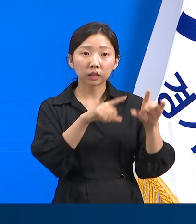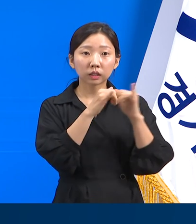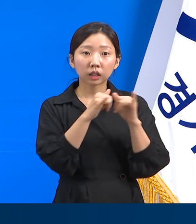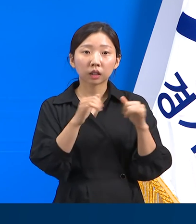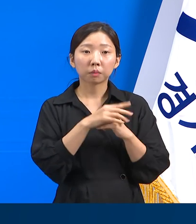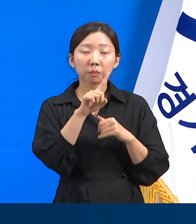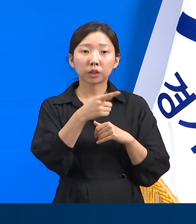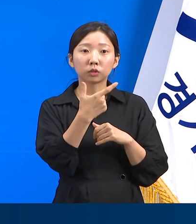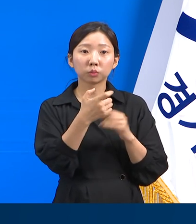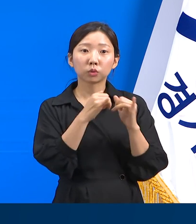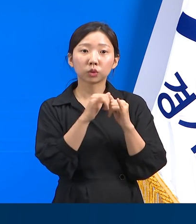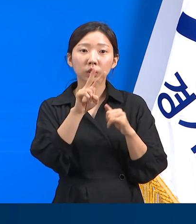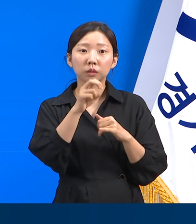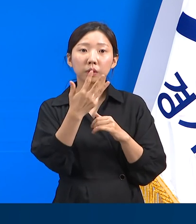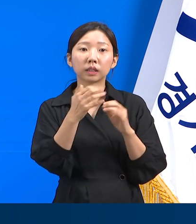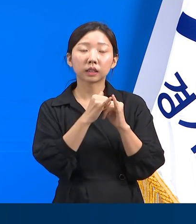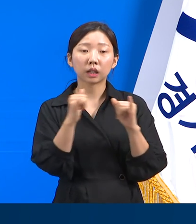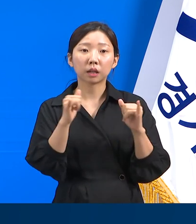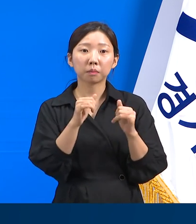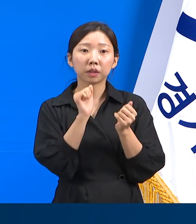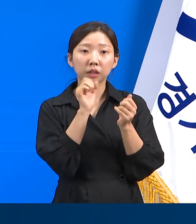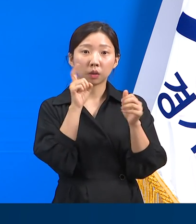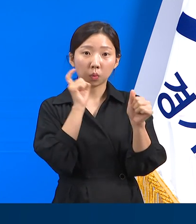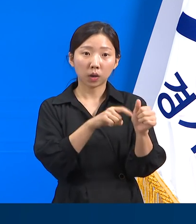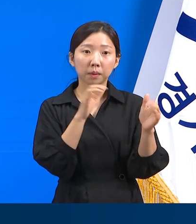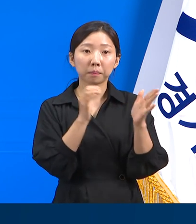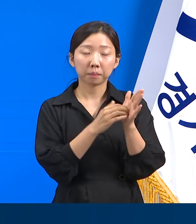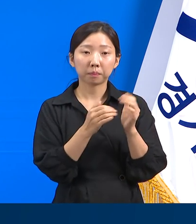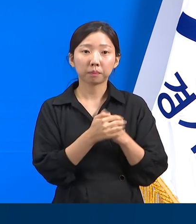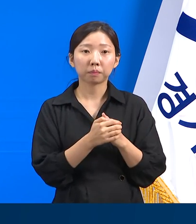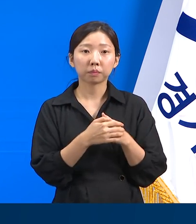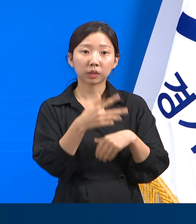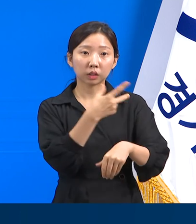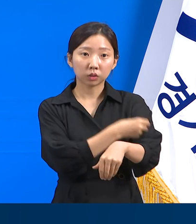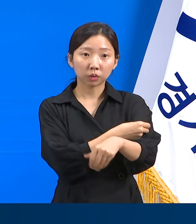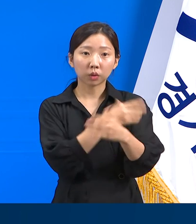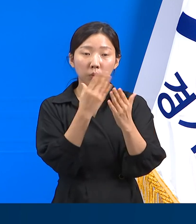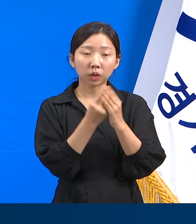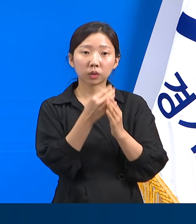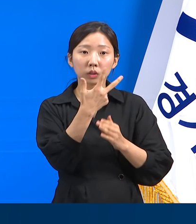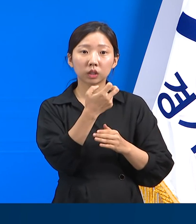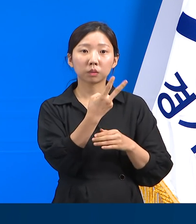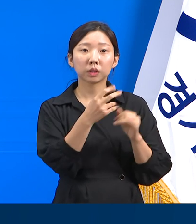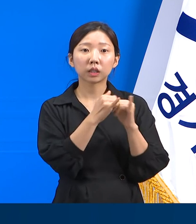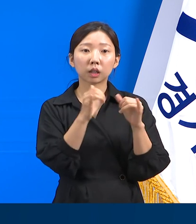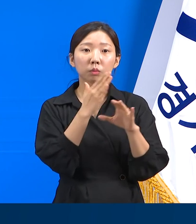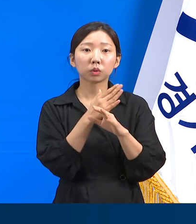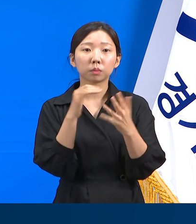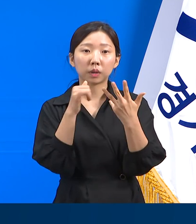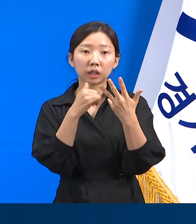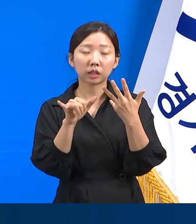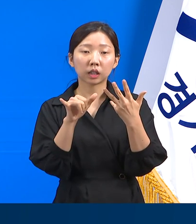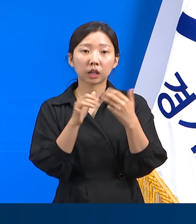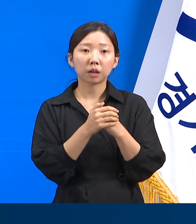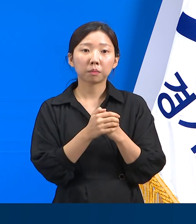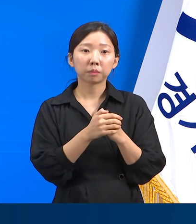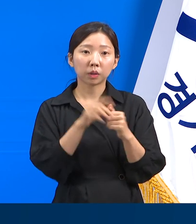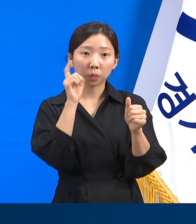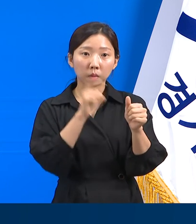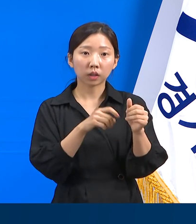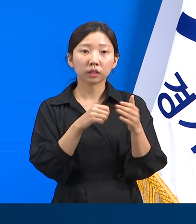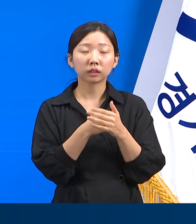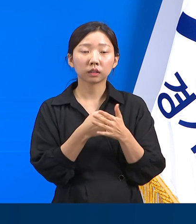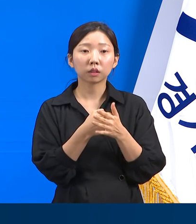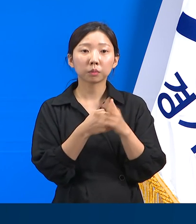28명이 확진되었습니다. 이 중에서 접종 완료자 72명 중 8명이 확진되어 확진률은 11.1